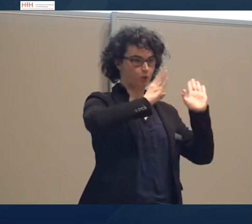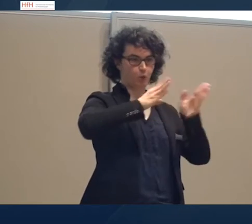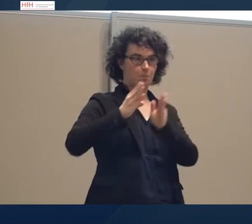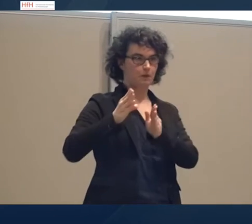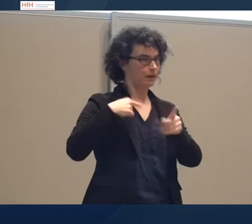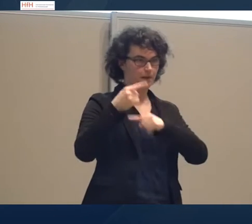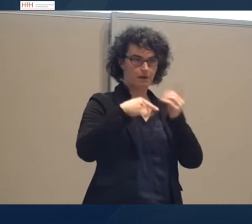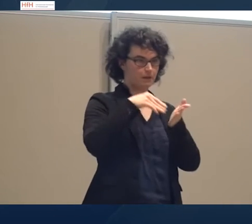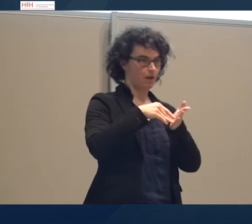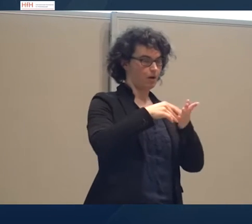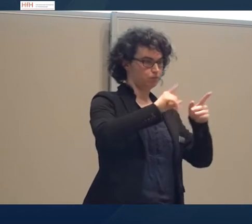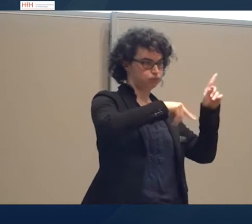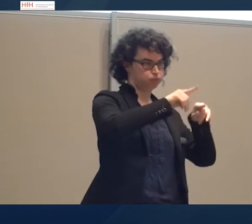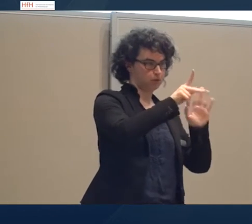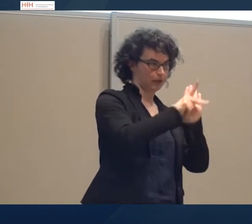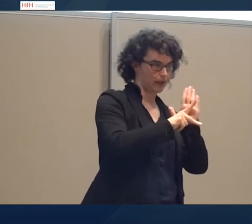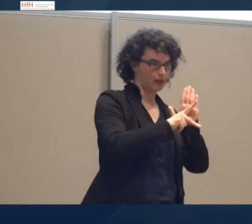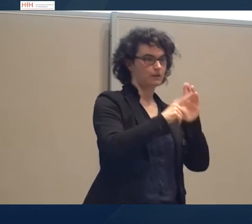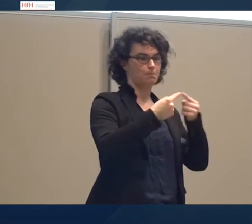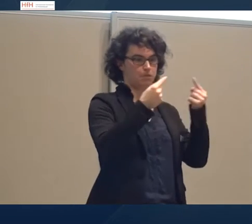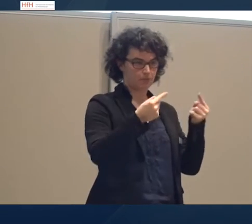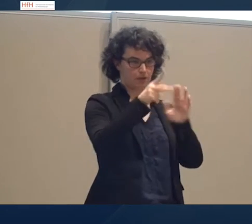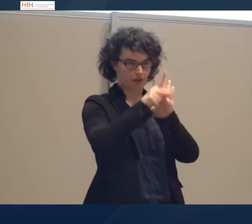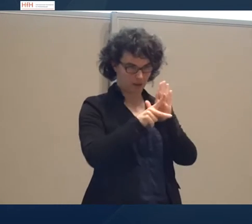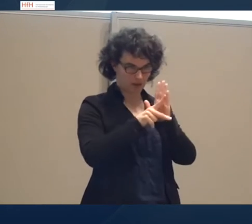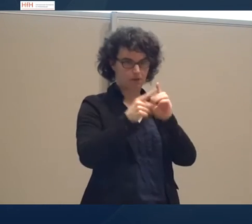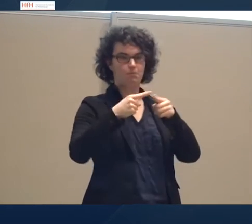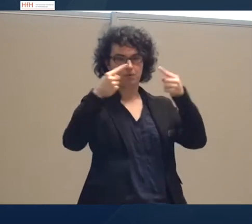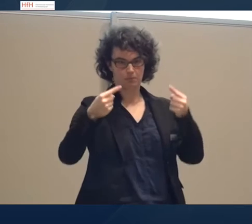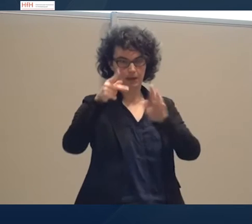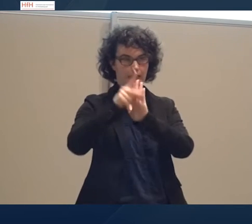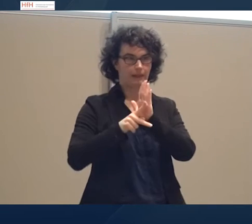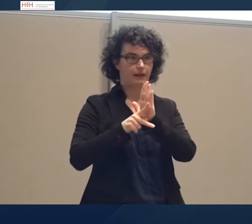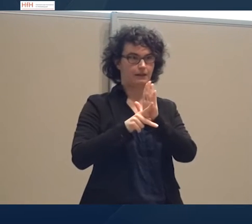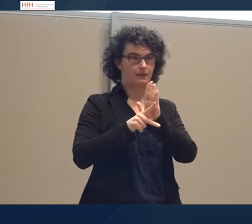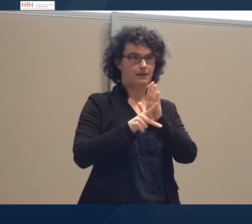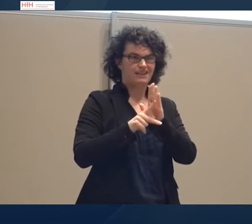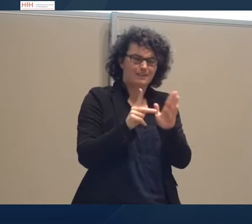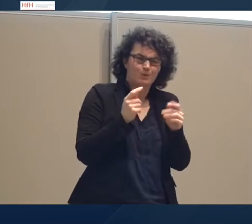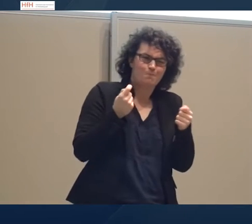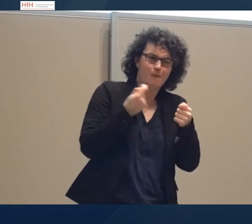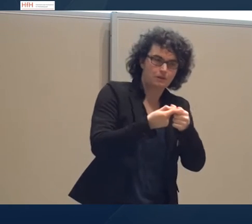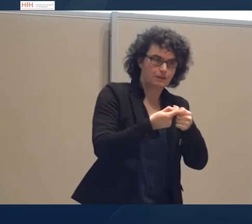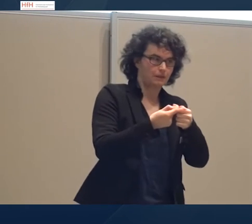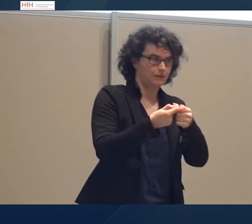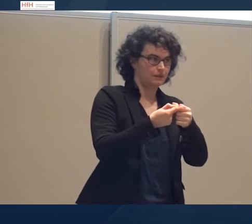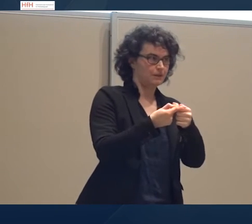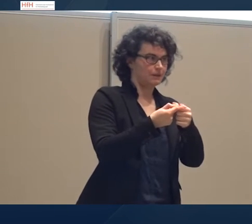genügen müssen, also Merkmale haben, damit sie als solche passen. Das ist also